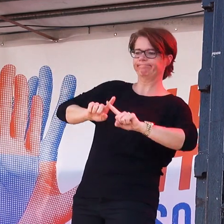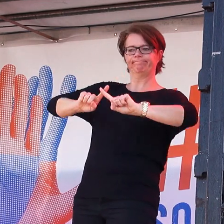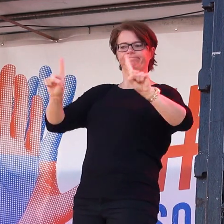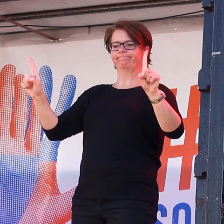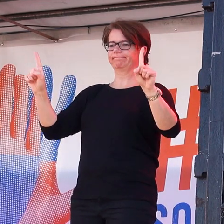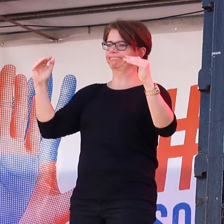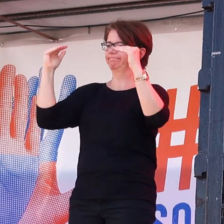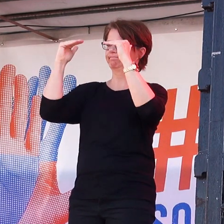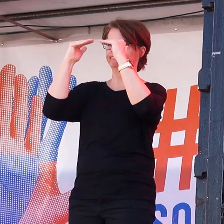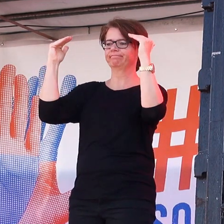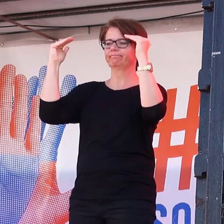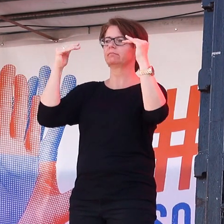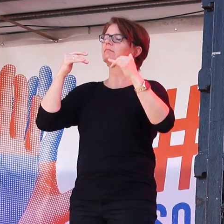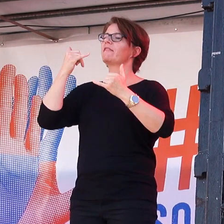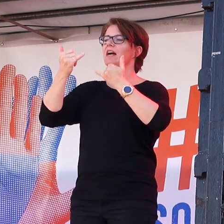machen.